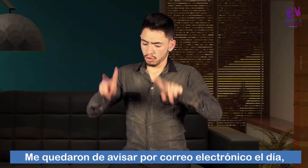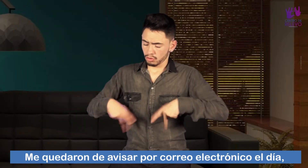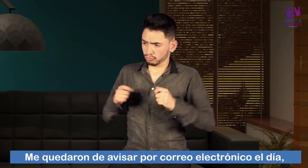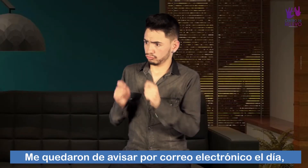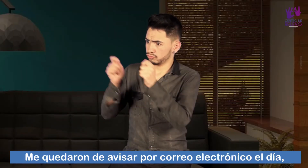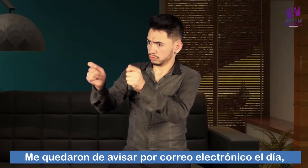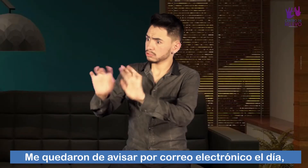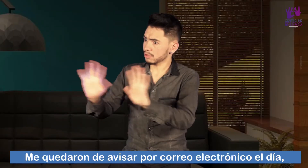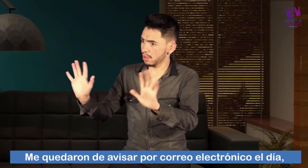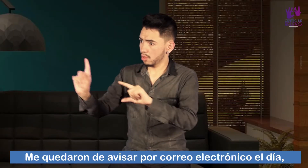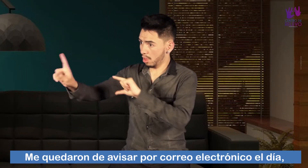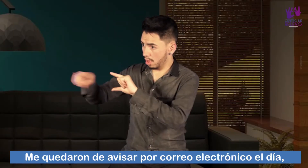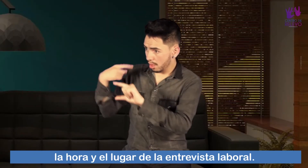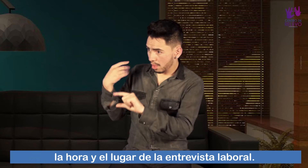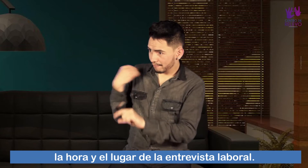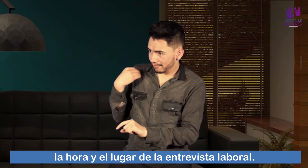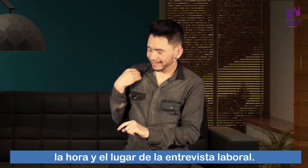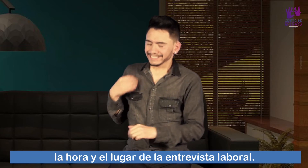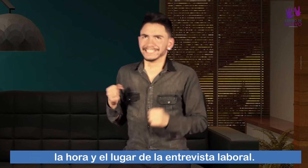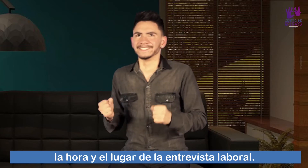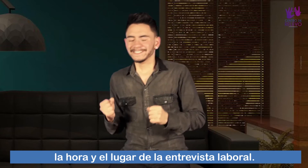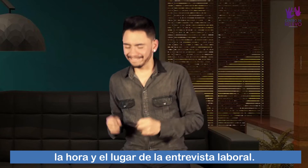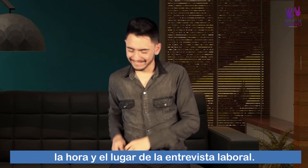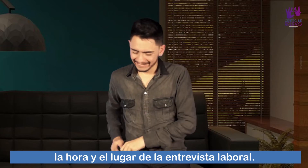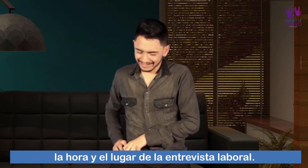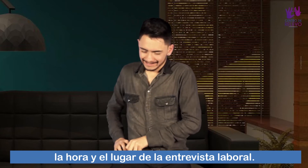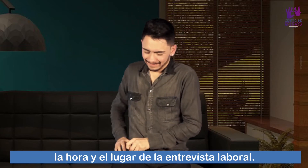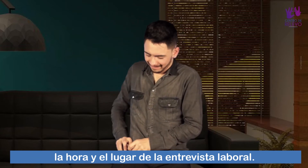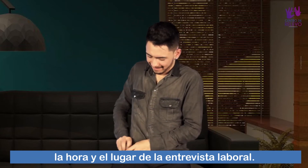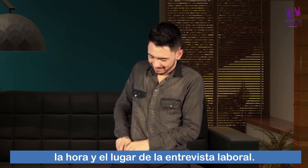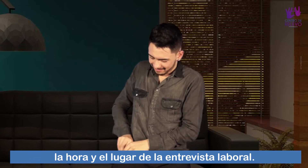Me quedaron de avisar por correo electrónico el día, la hora y el lugar de la entrevista laboral.